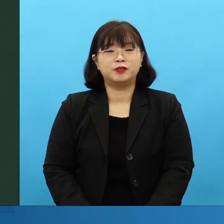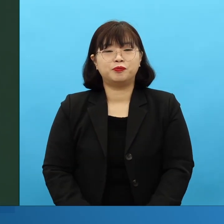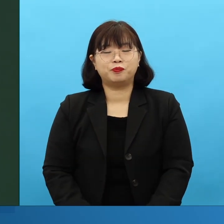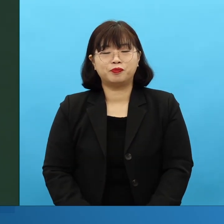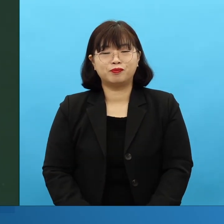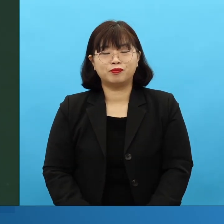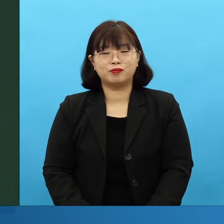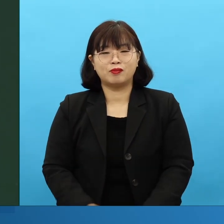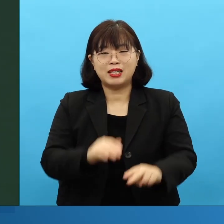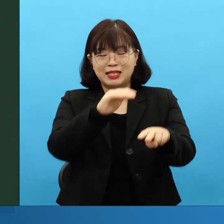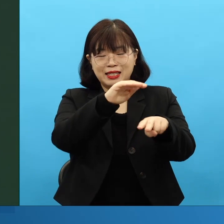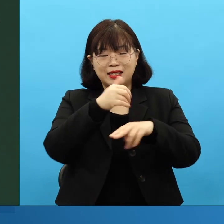심부름을 시키잖아요.